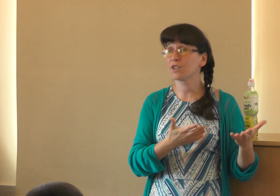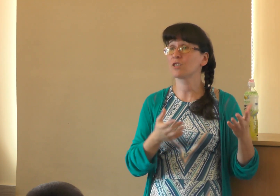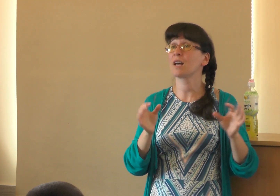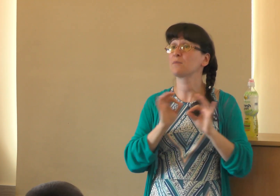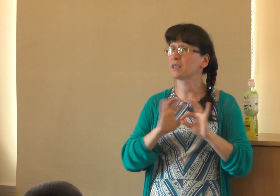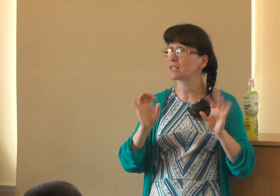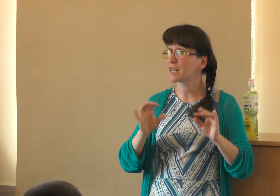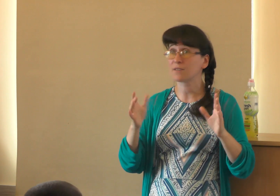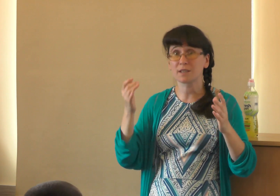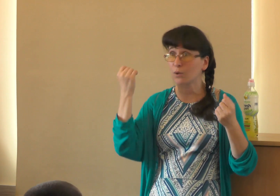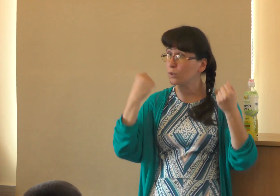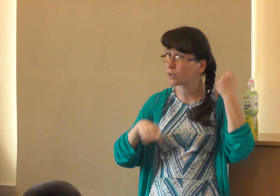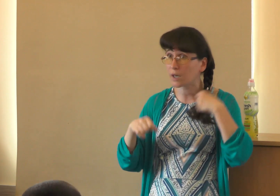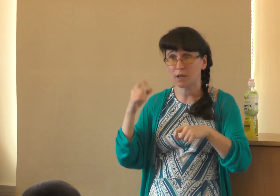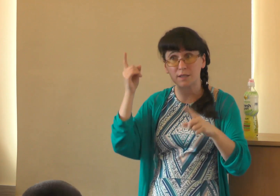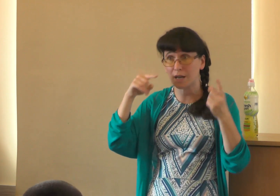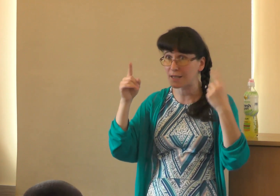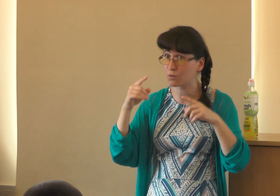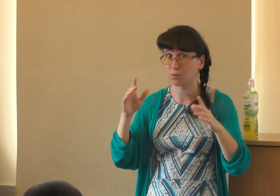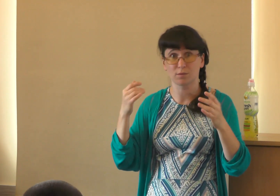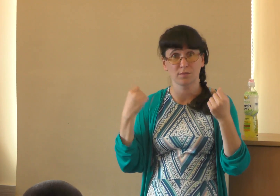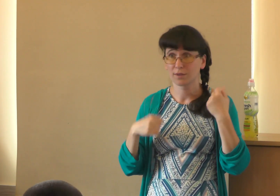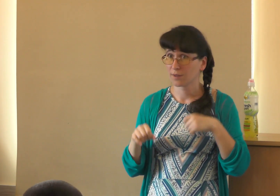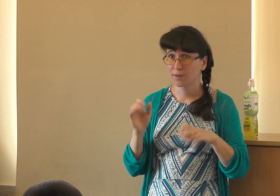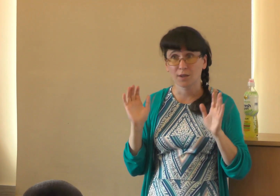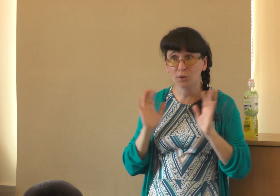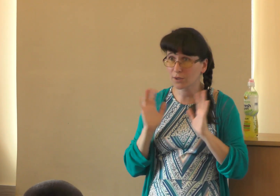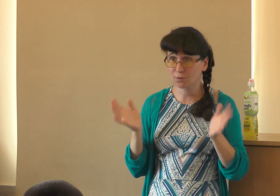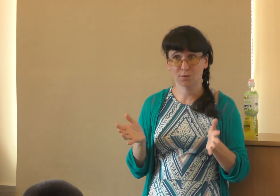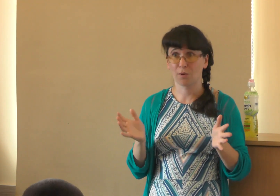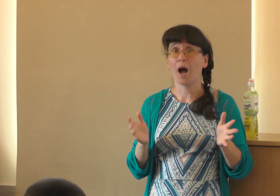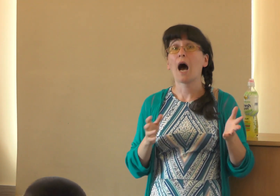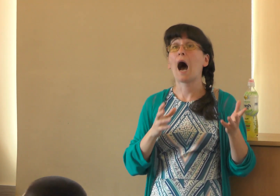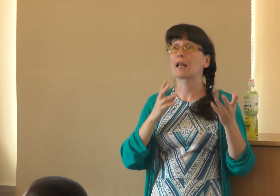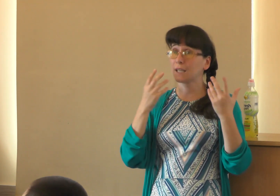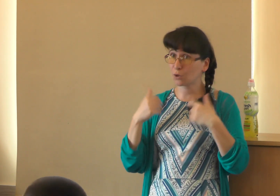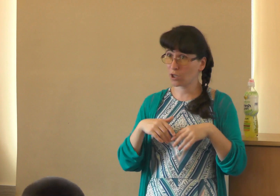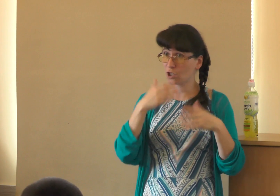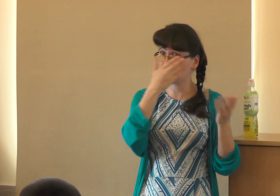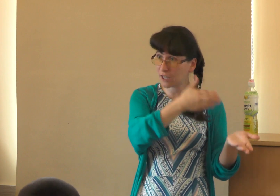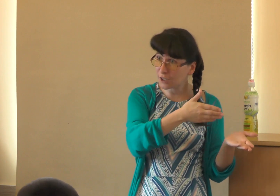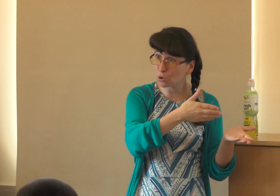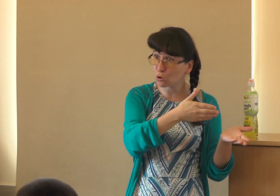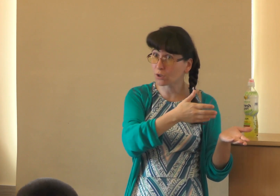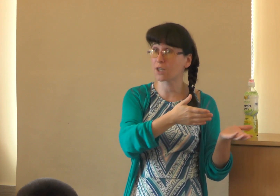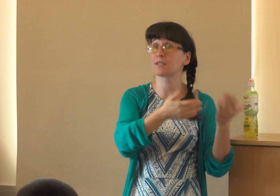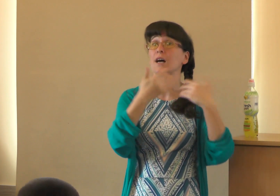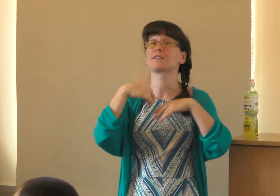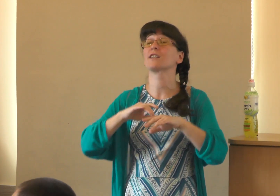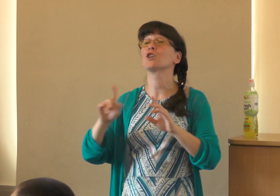начинает мне рассказывать какую-то сказку, а ты должен читать то, что он рассказывает,